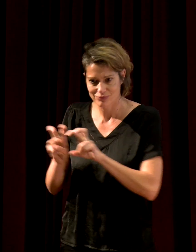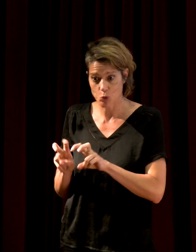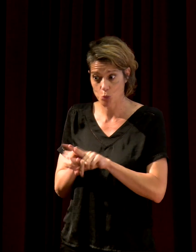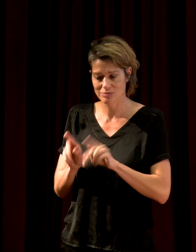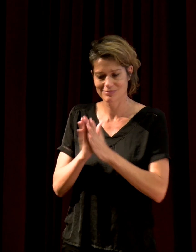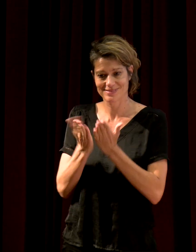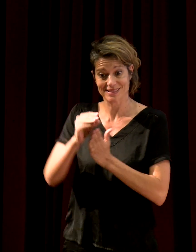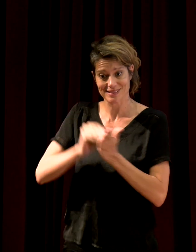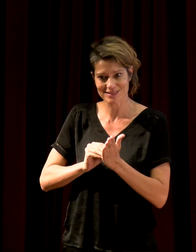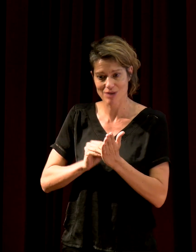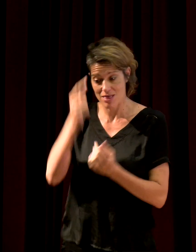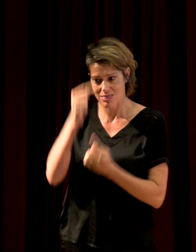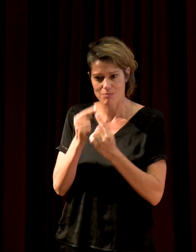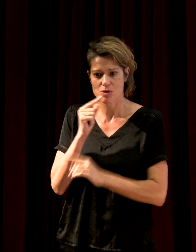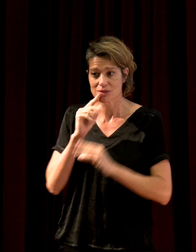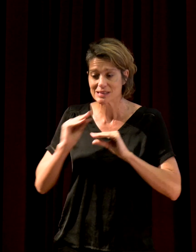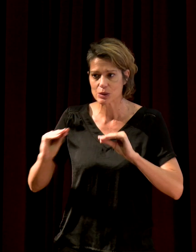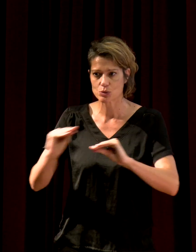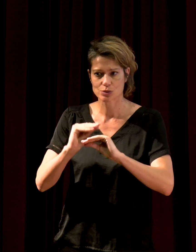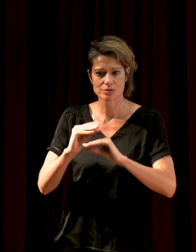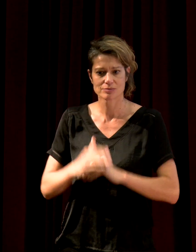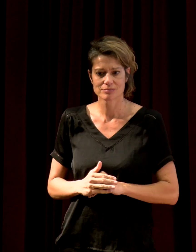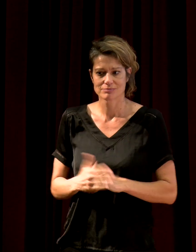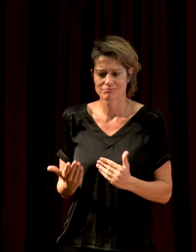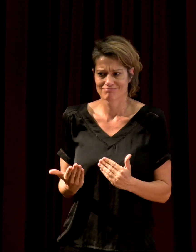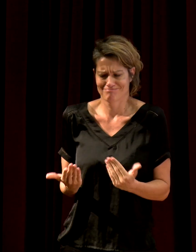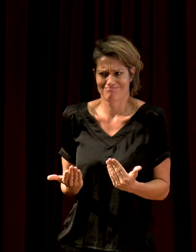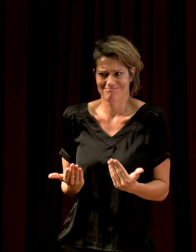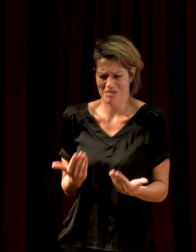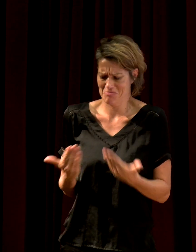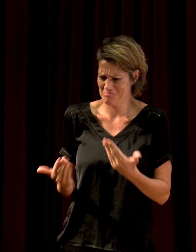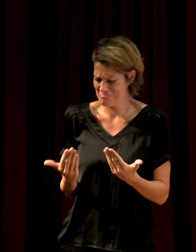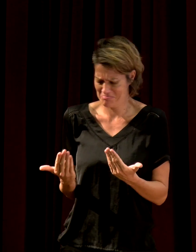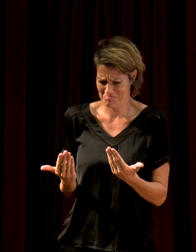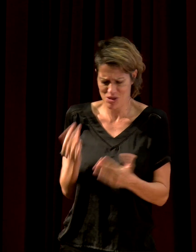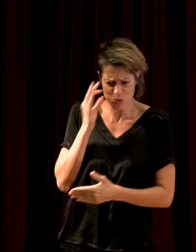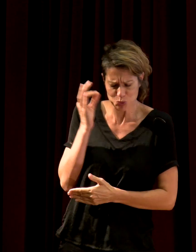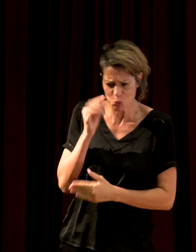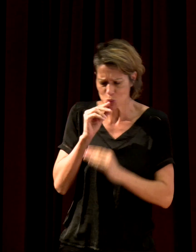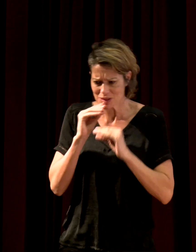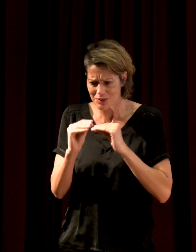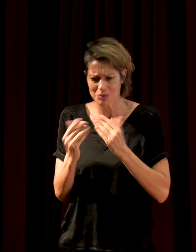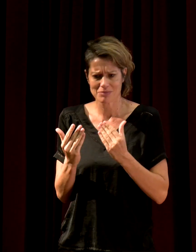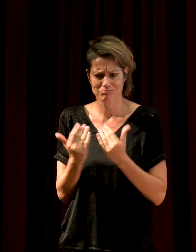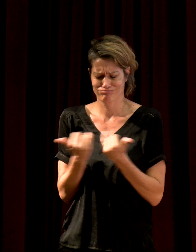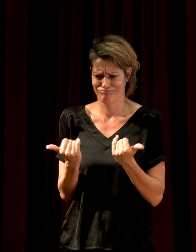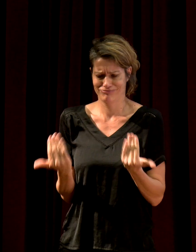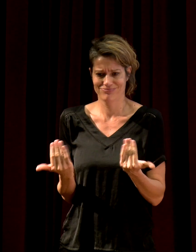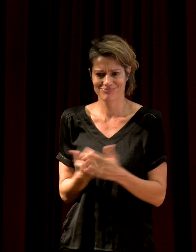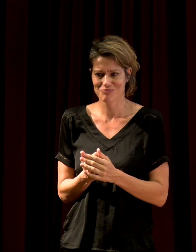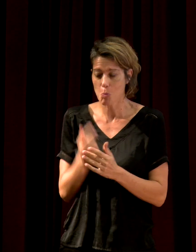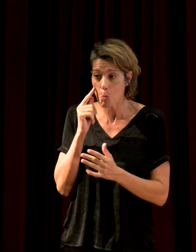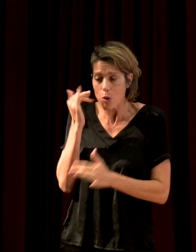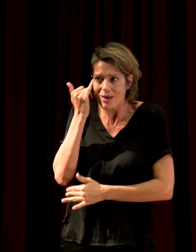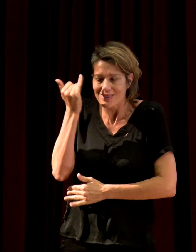considérer cela comme assez paradoxal. Comment s'est imposée l'idée d'écrire ce livre d'abord ?